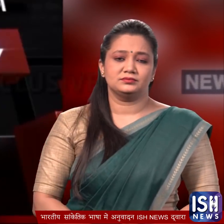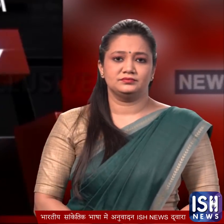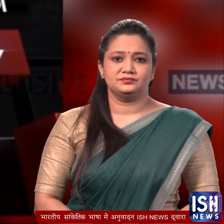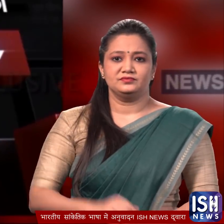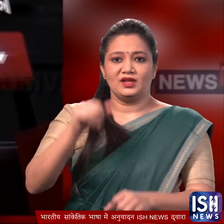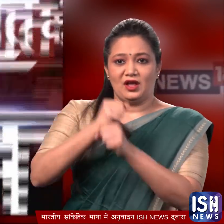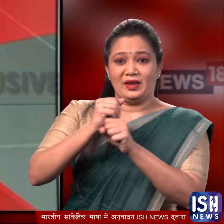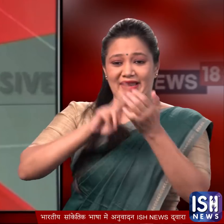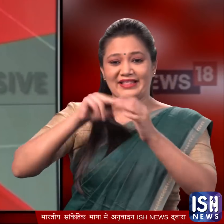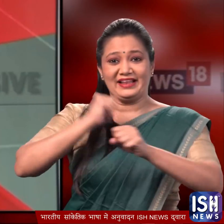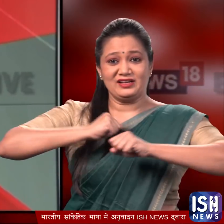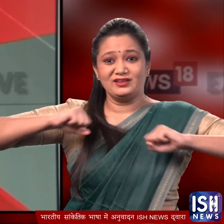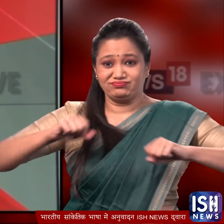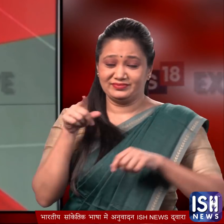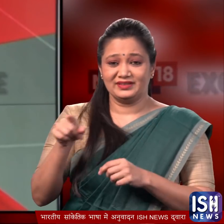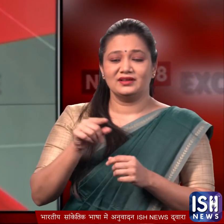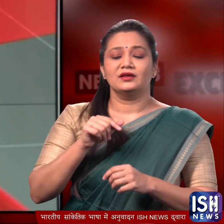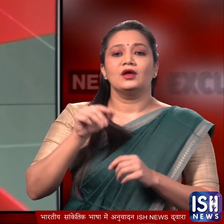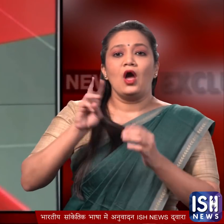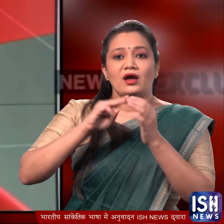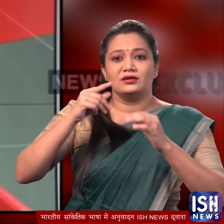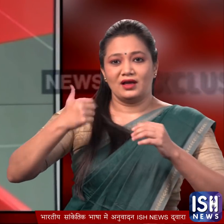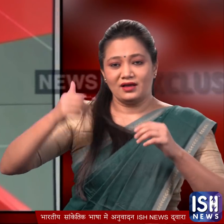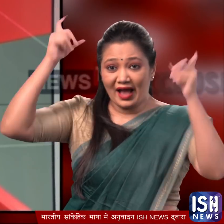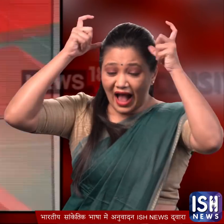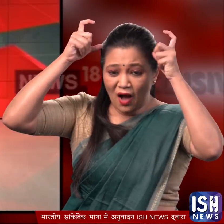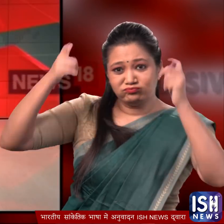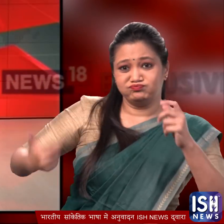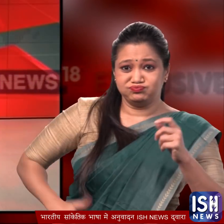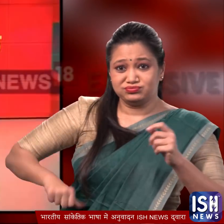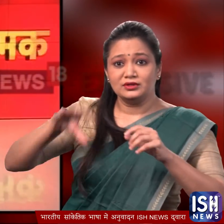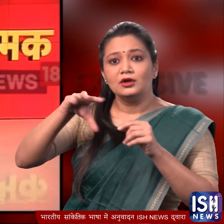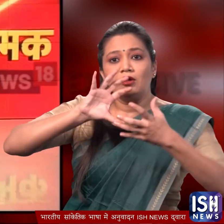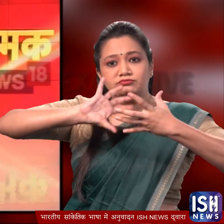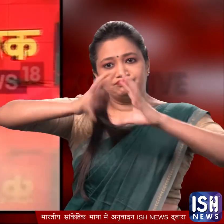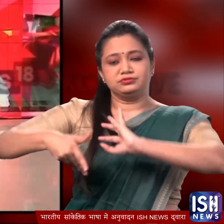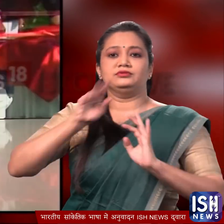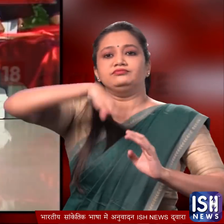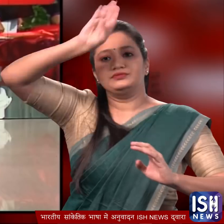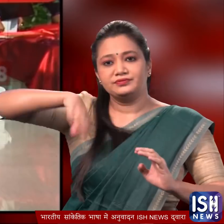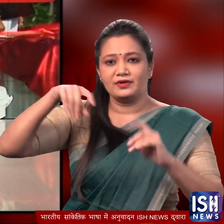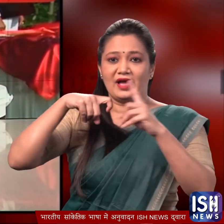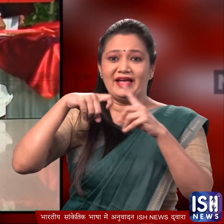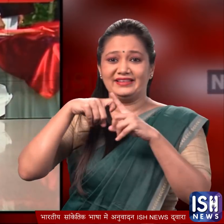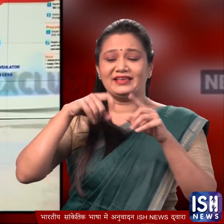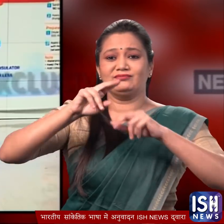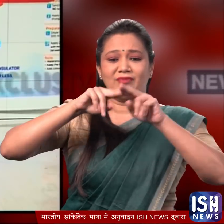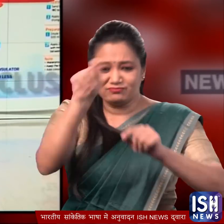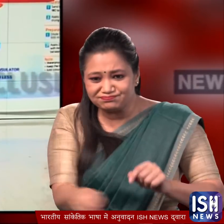केंद्रिय मंतरी नितिन गड़करी ने दिल्ली में गाय के गोबर से बना पेंट लॉंच किया इसे खादी ग्रामोद द्योग की जैपो